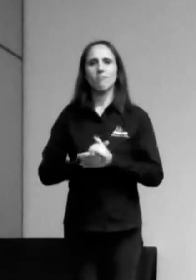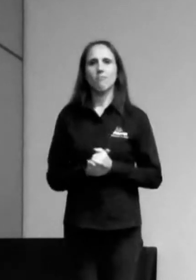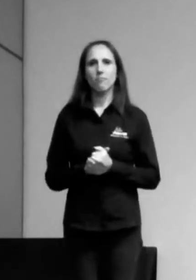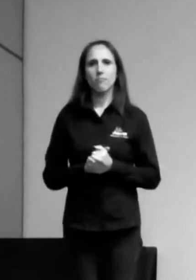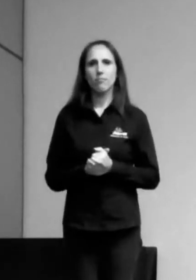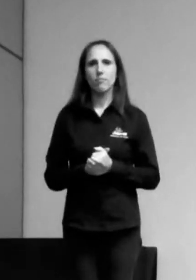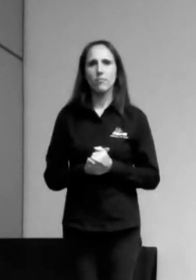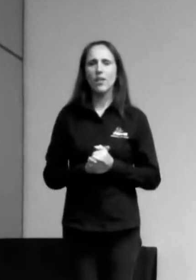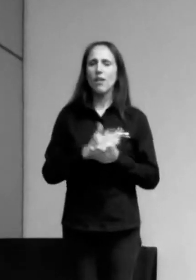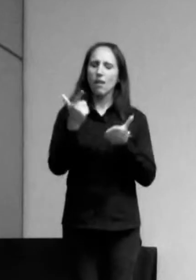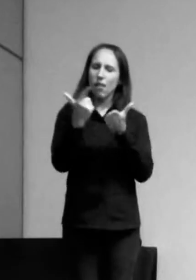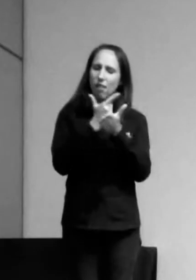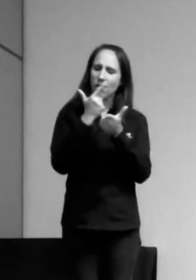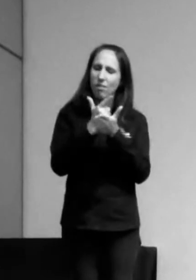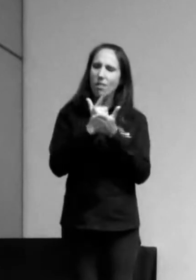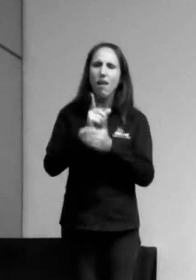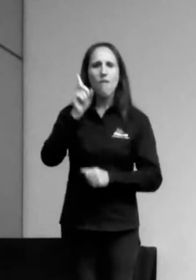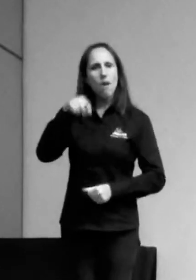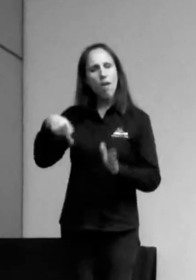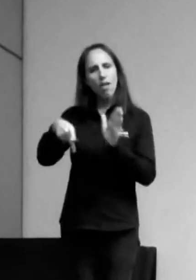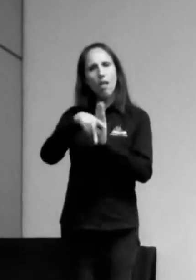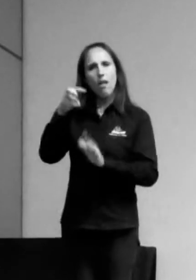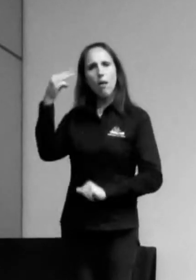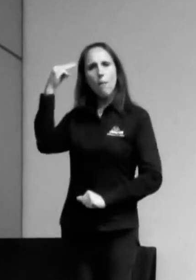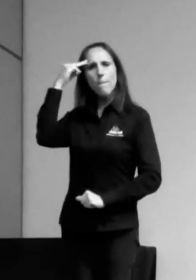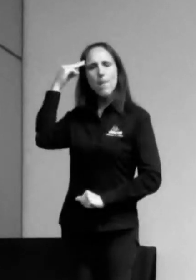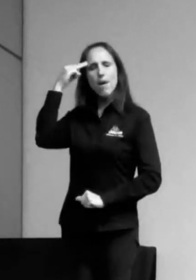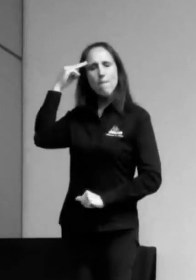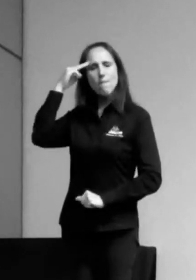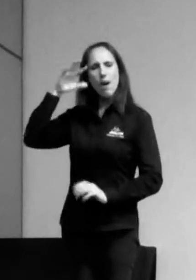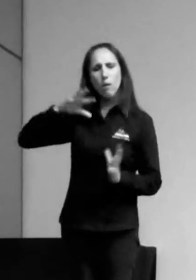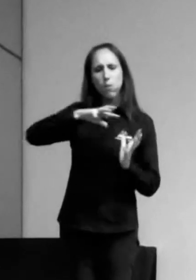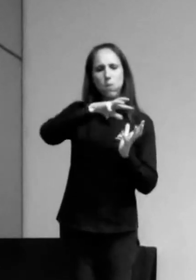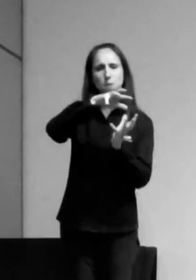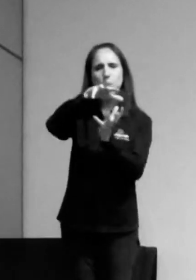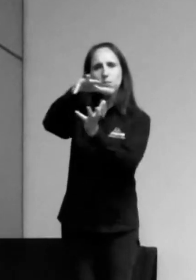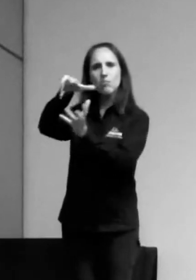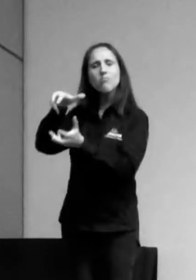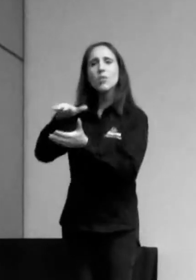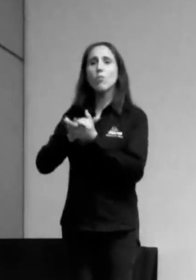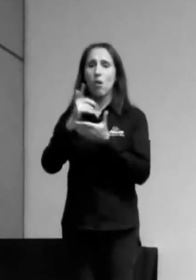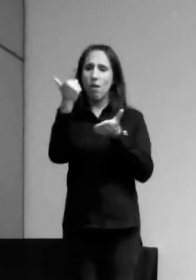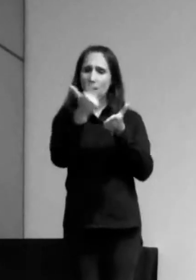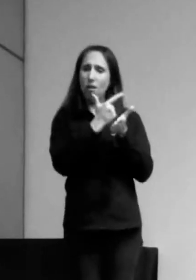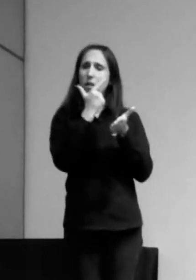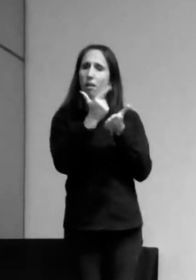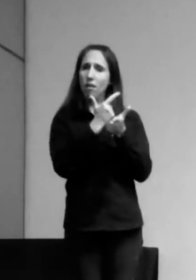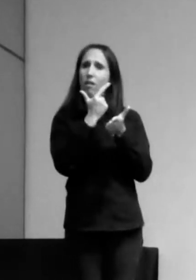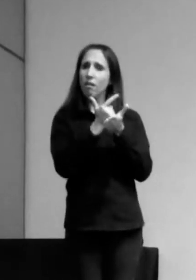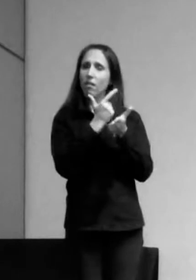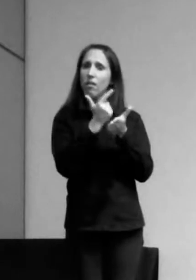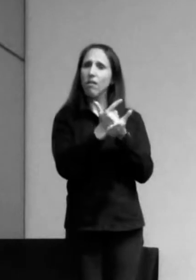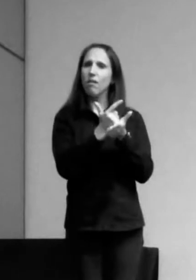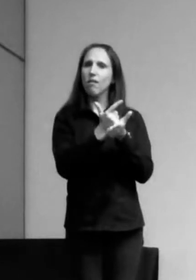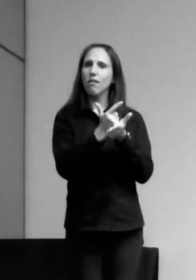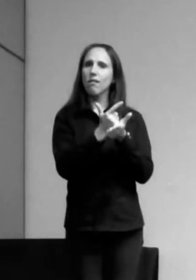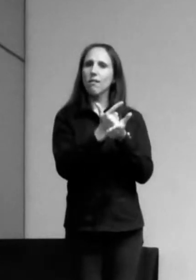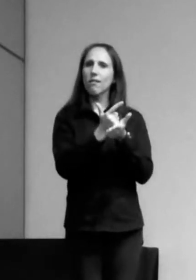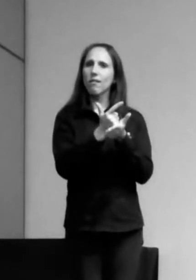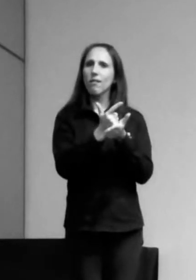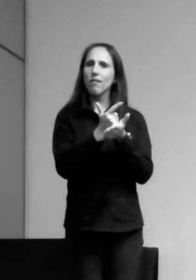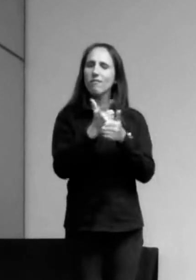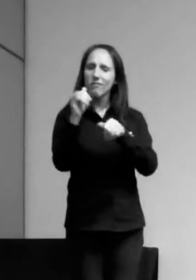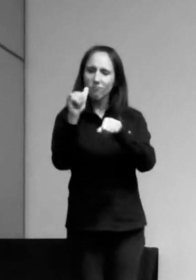Os livros são a memória da humanidade, os livros são os